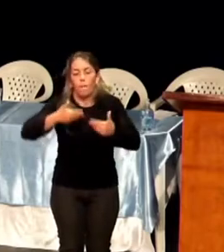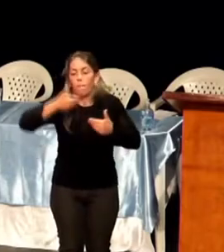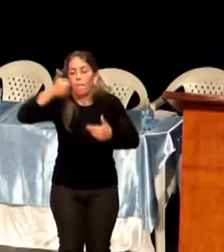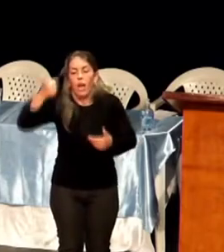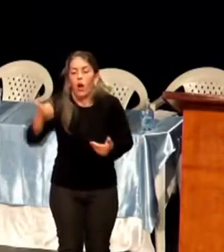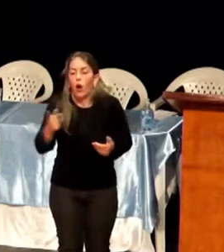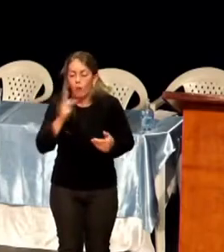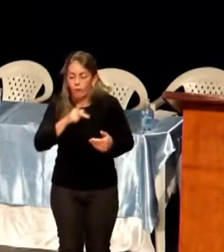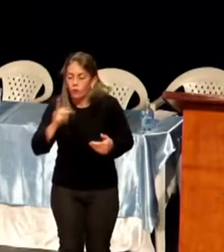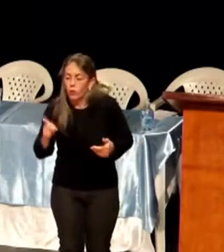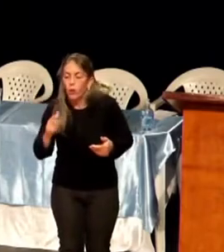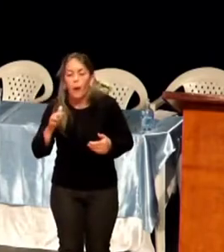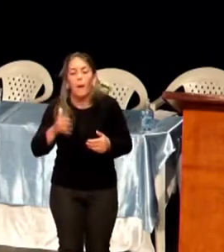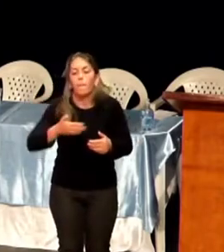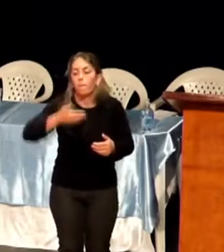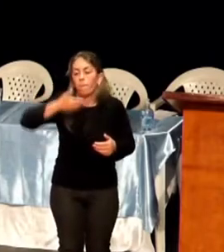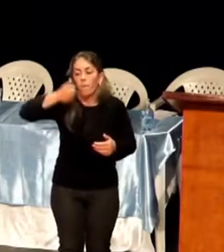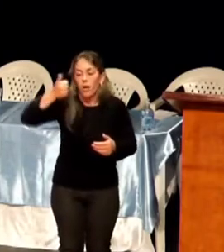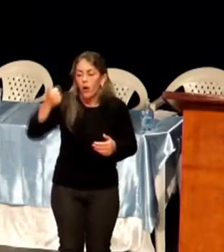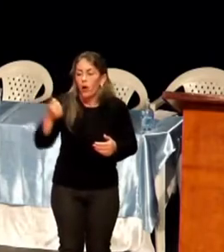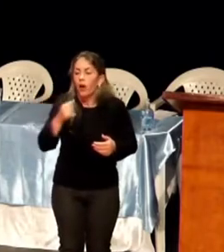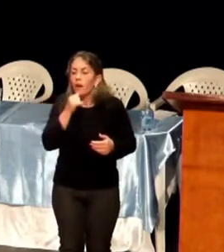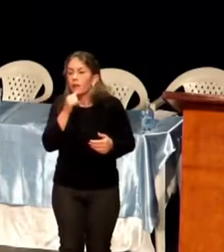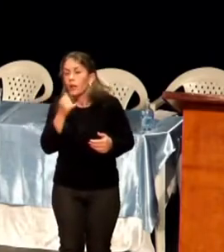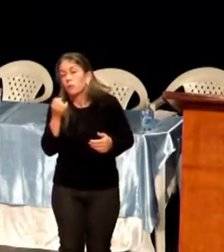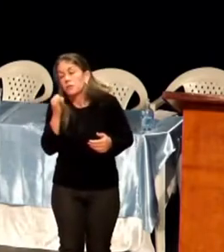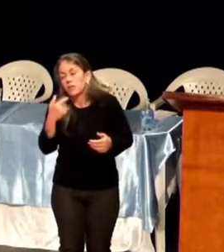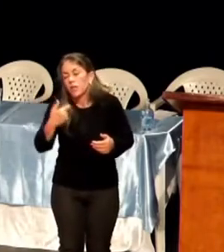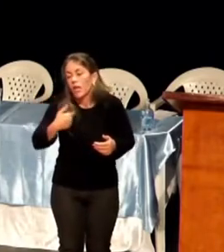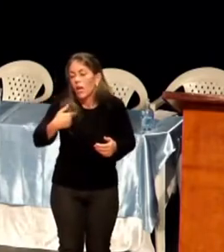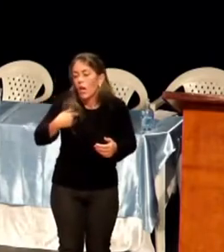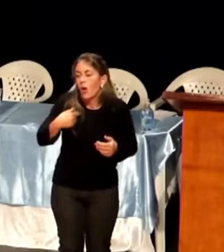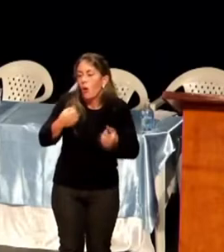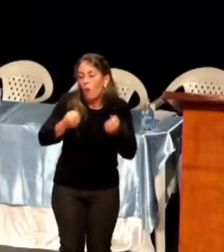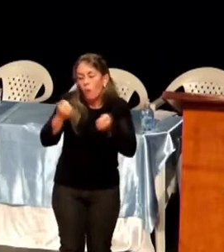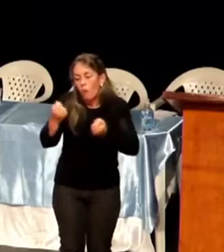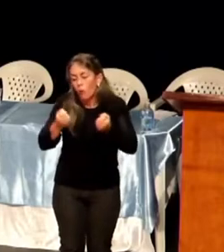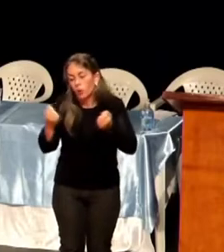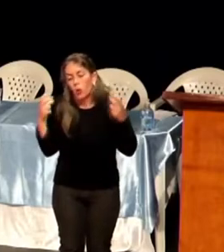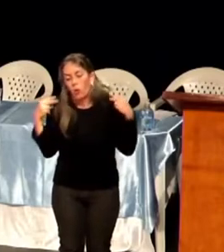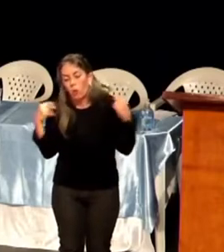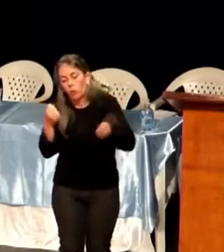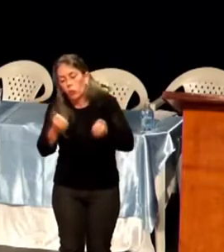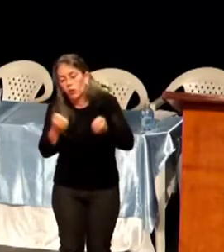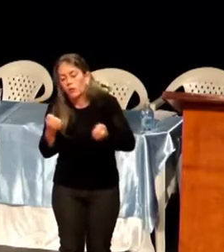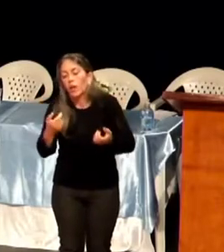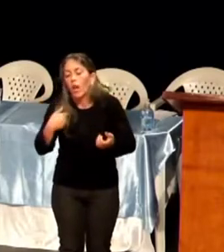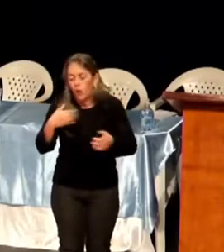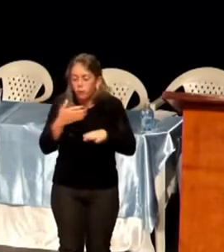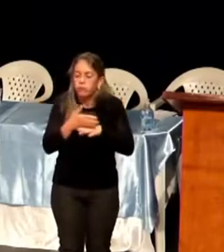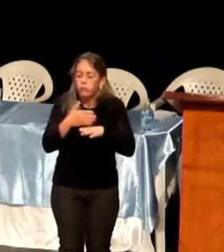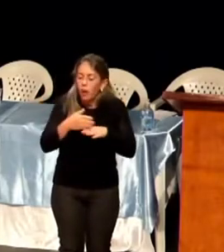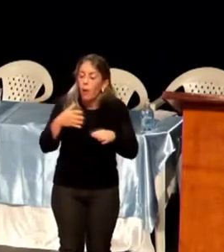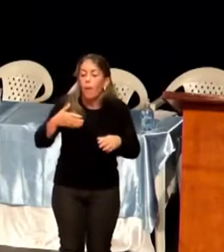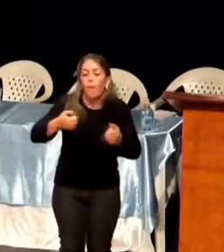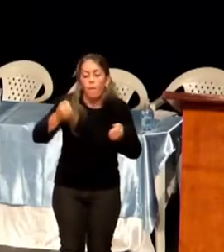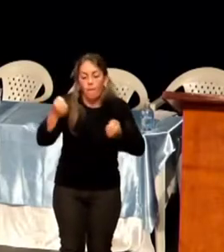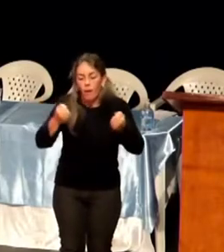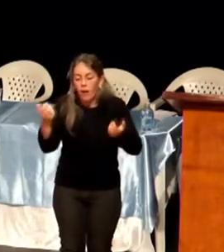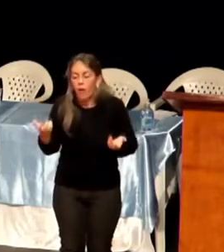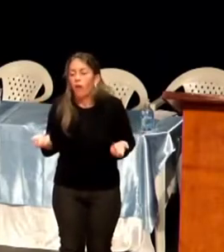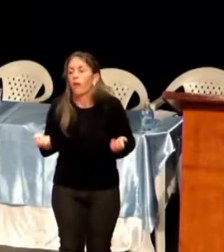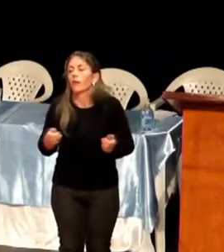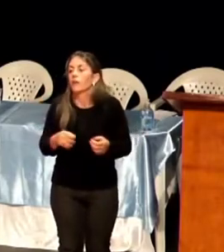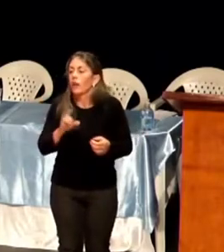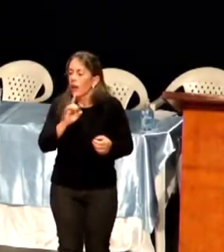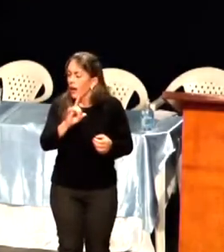o melhor motorista. Se você estiver no setor de limpeza, vai ser uma pessoa melhor. E vai executar com mais qualidade. Porque